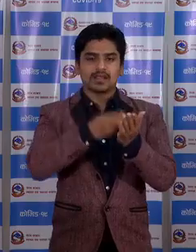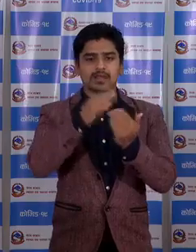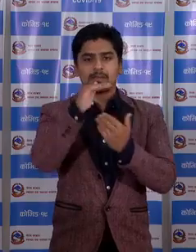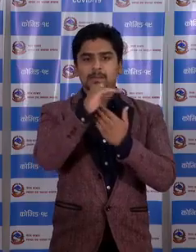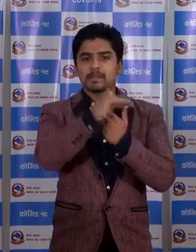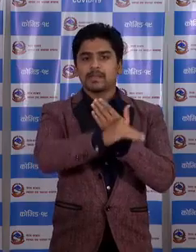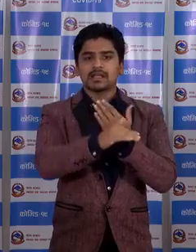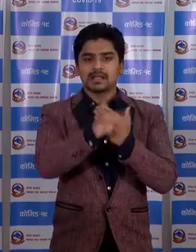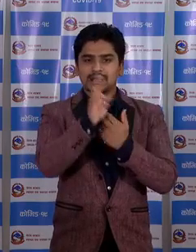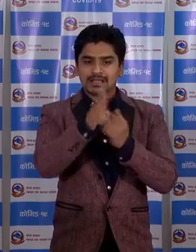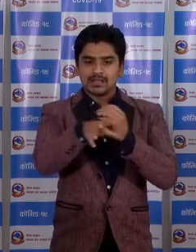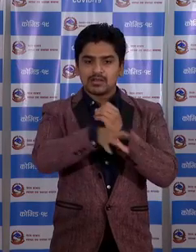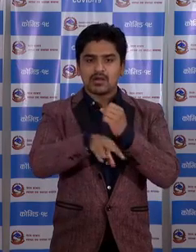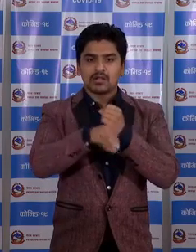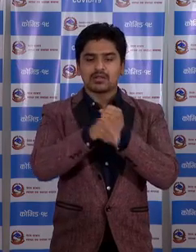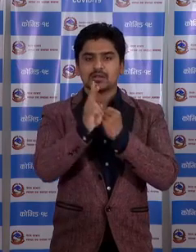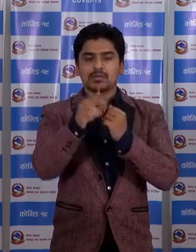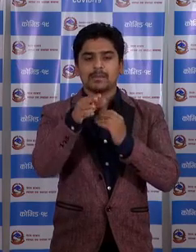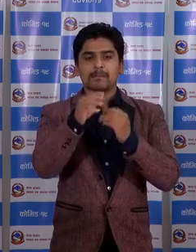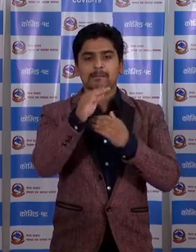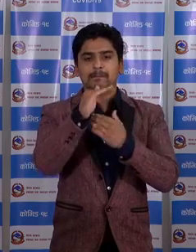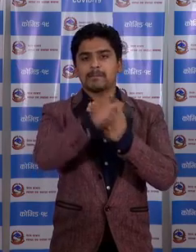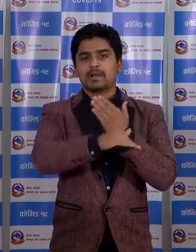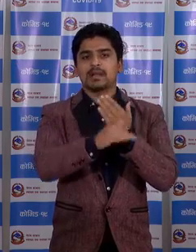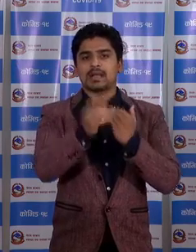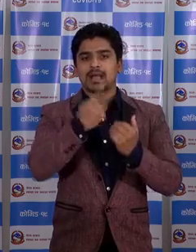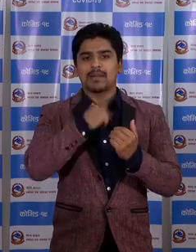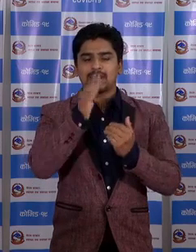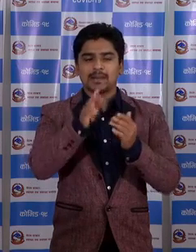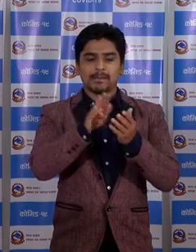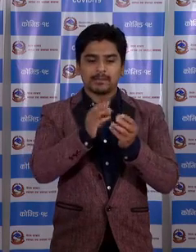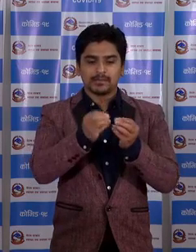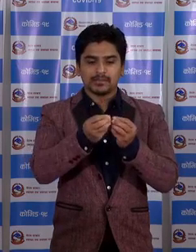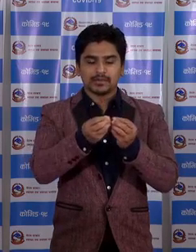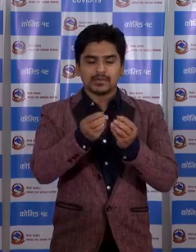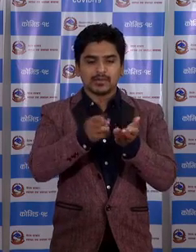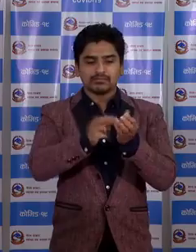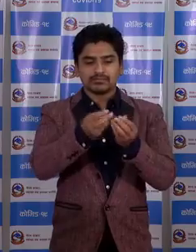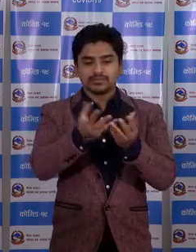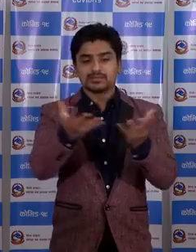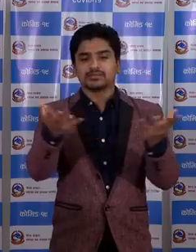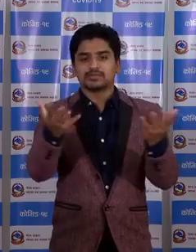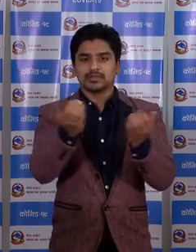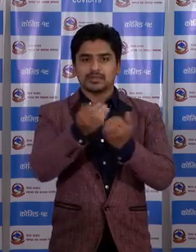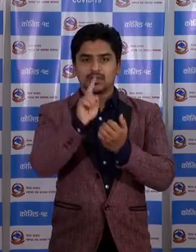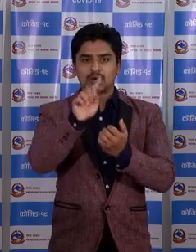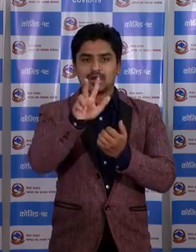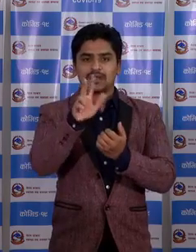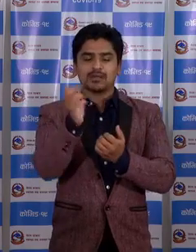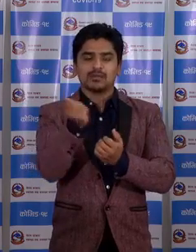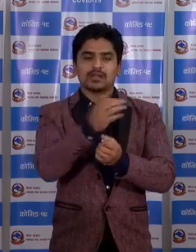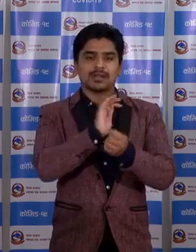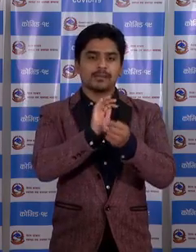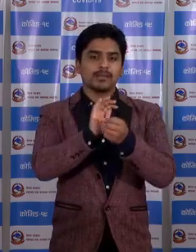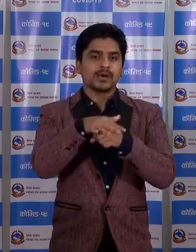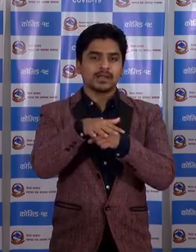तेस संत्रगत त्यों बिदी आमिले विष्थार गरी रहेका छौं आमरा अठार बंदा बड़ी